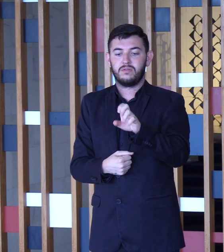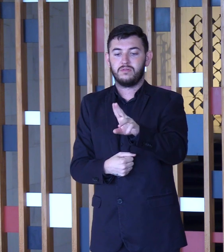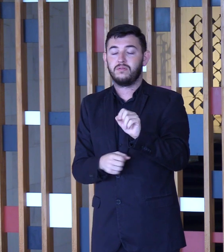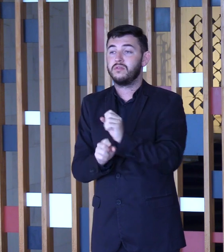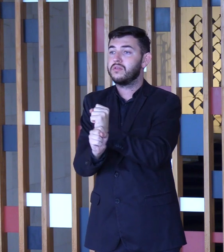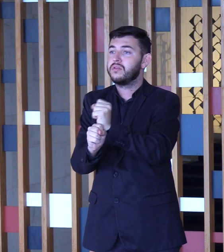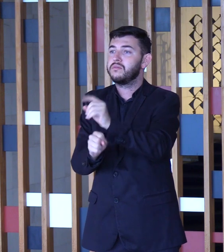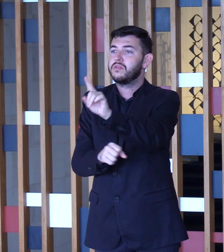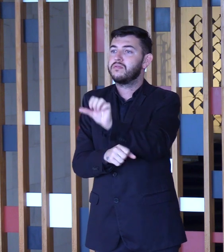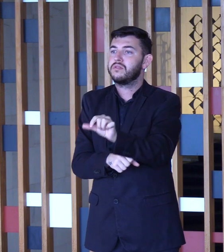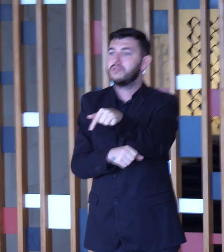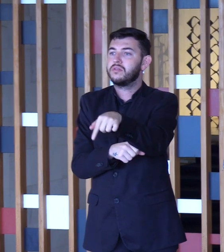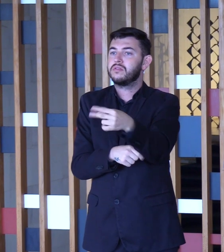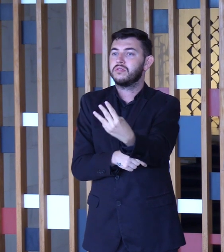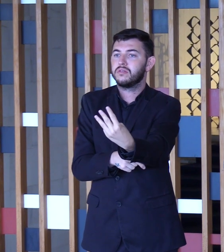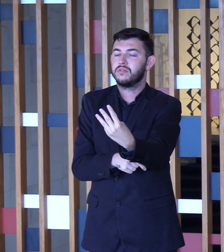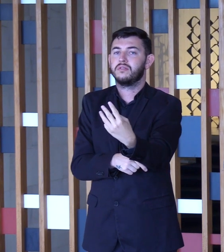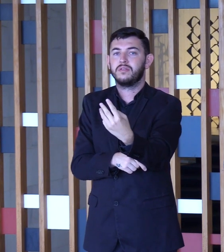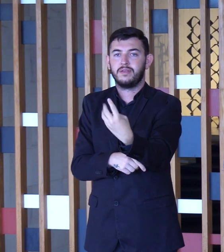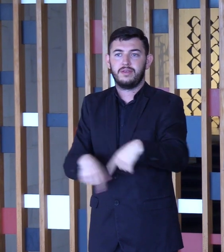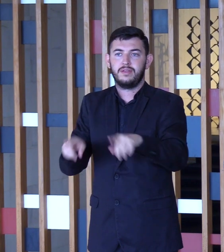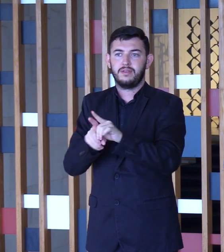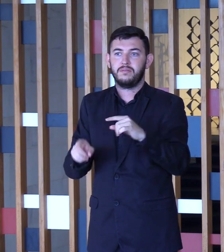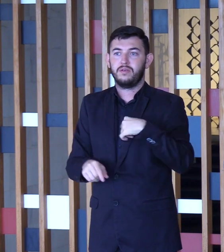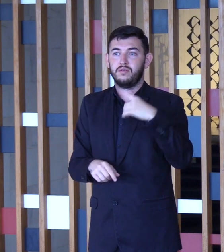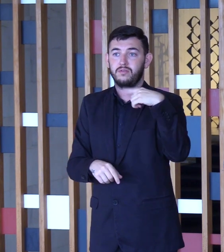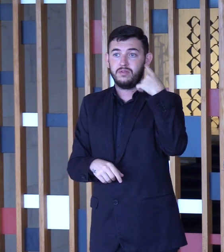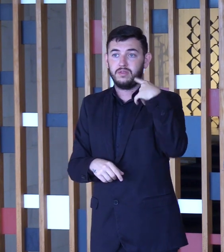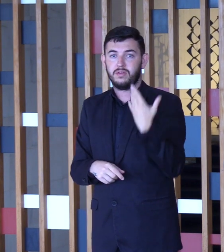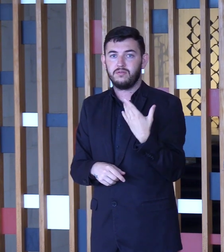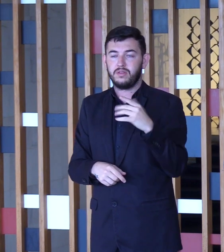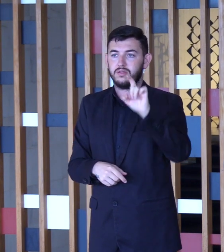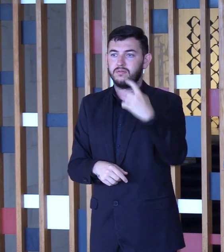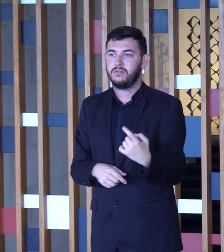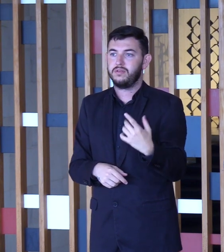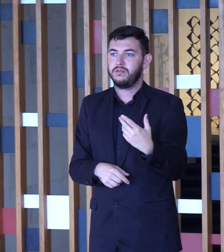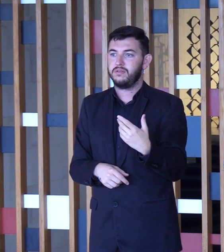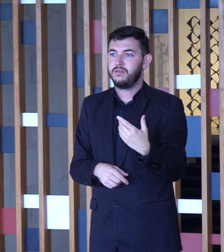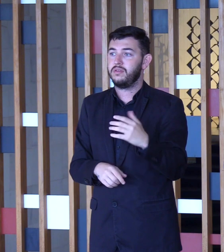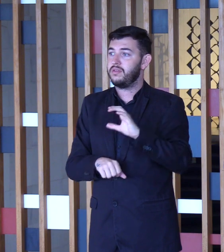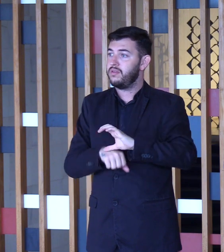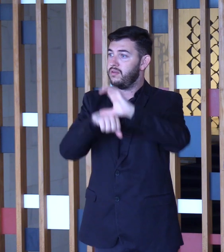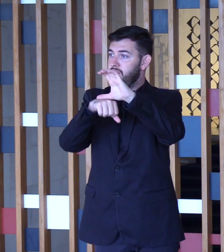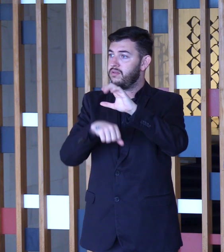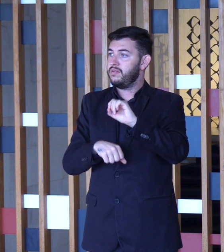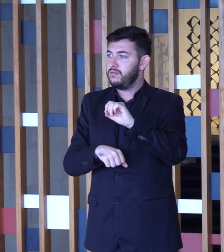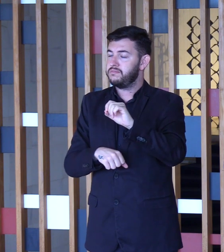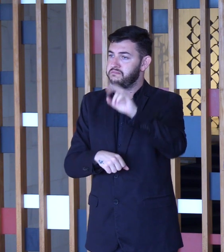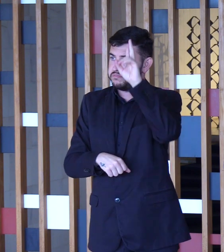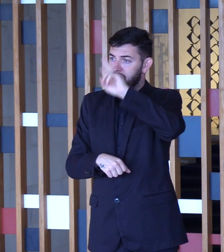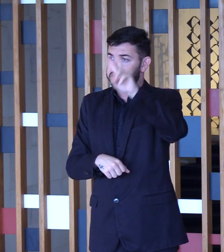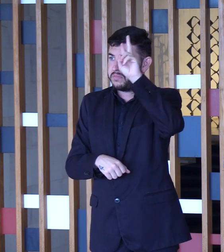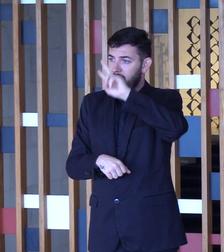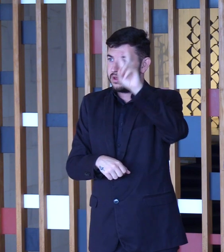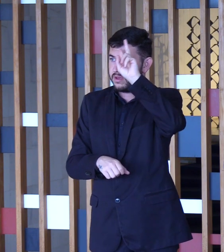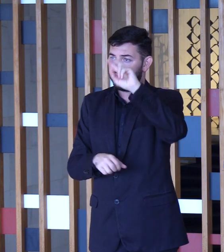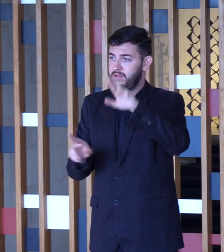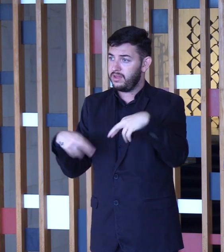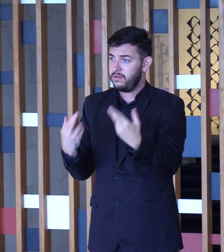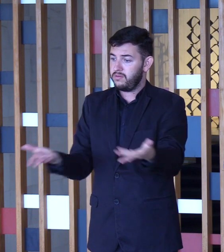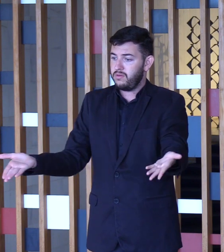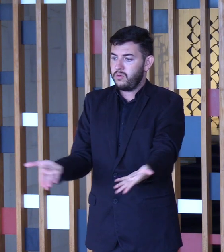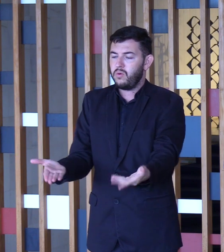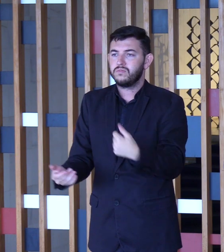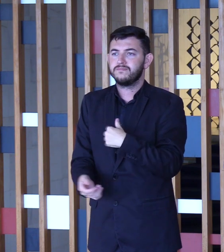E o deputado José Carlos Eleluia, conselheiro, membro do Conselho de Administração da Empresa, nos lembrava hoje, durante a reunião, que ele